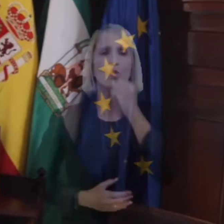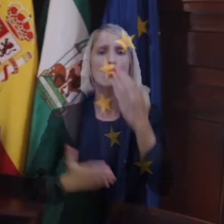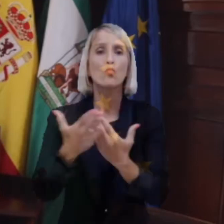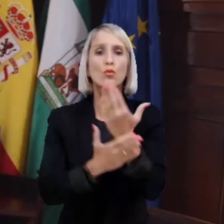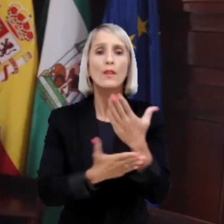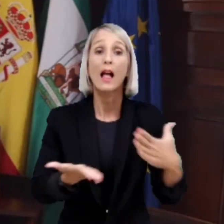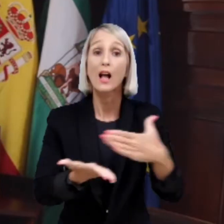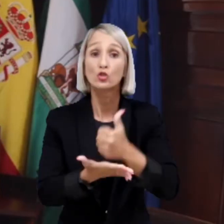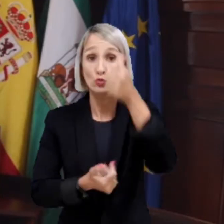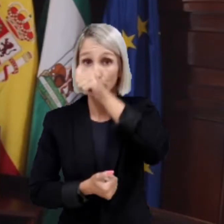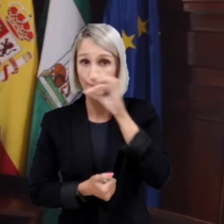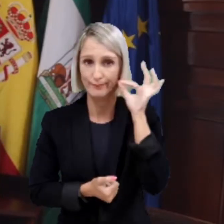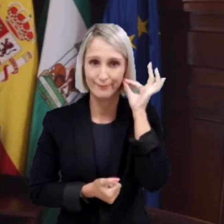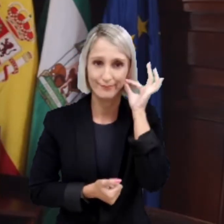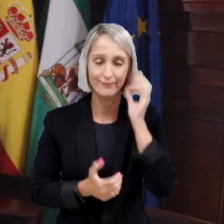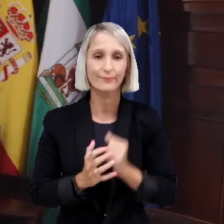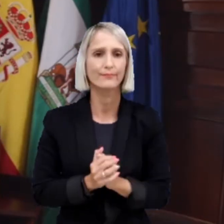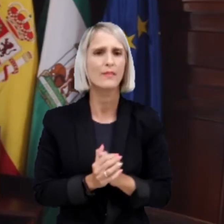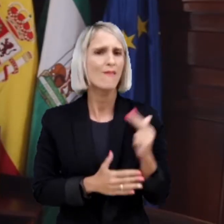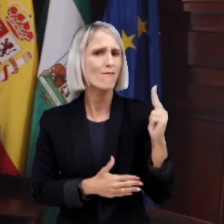Buenos días a todos y a todas.